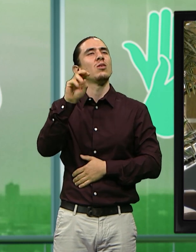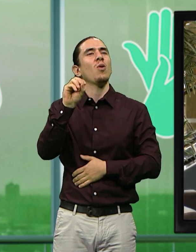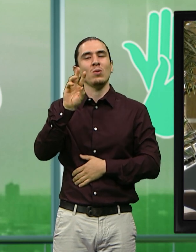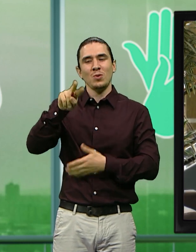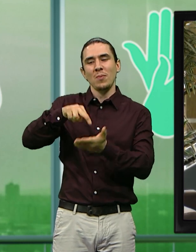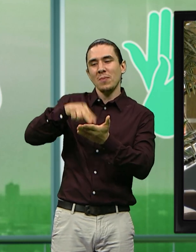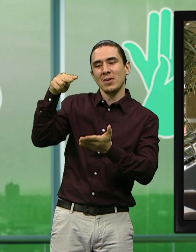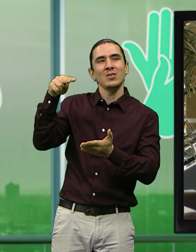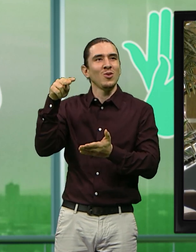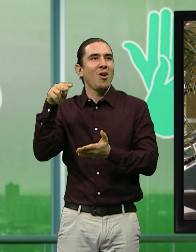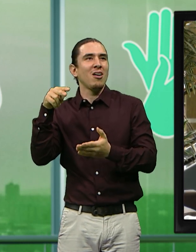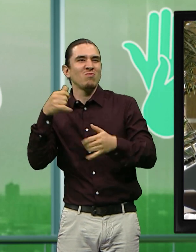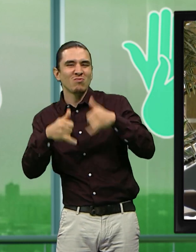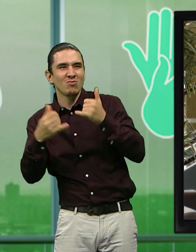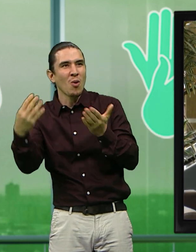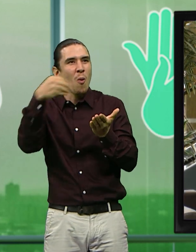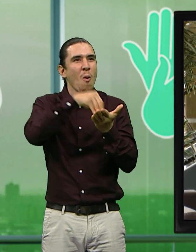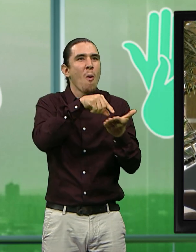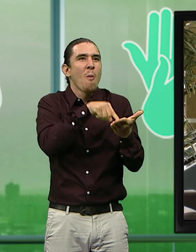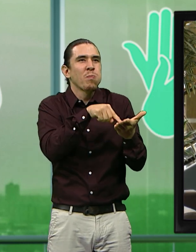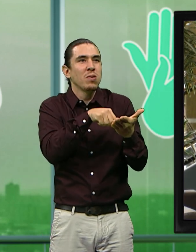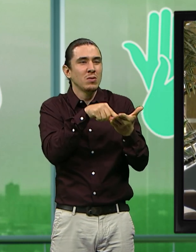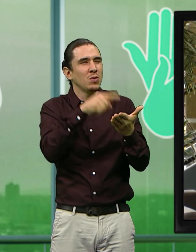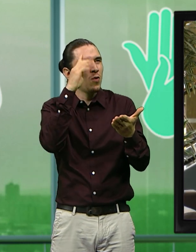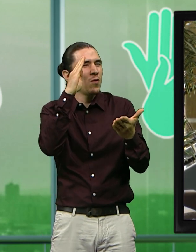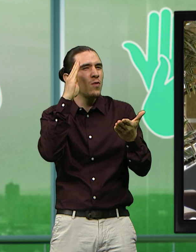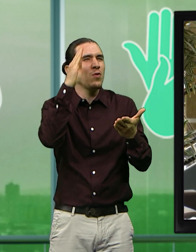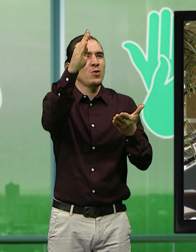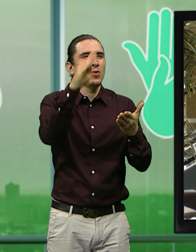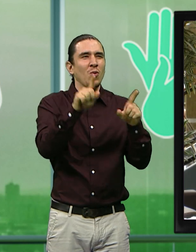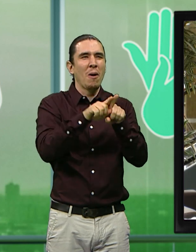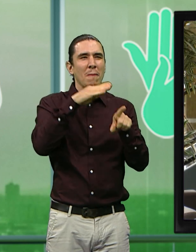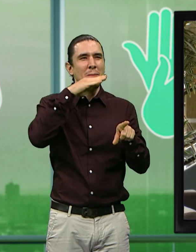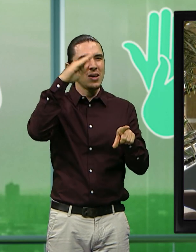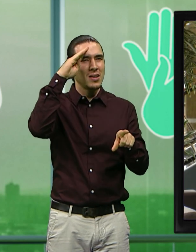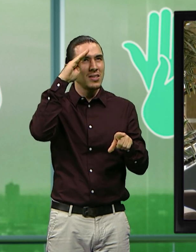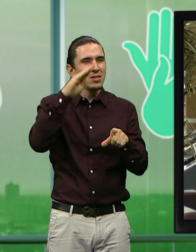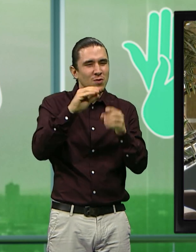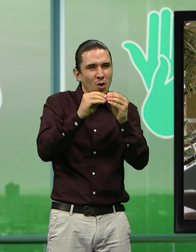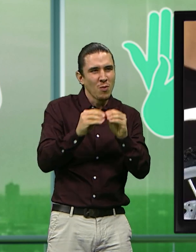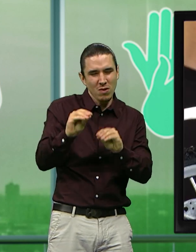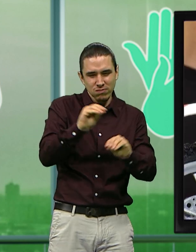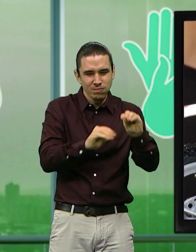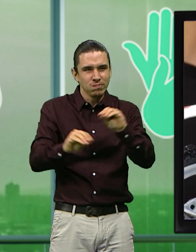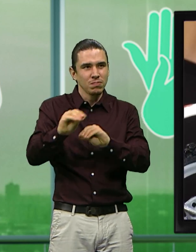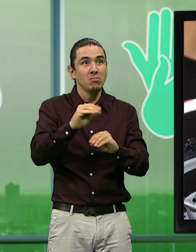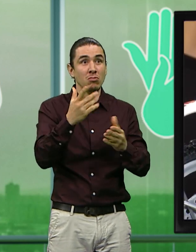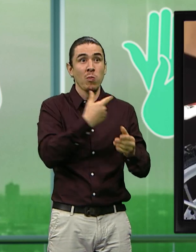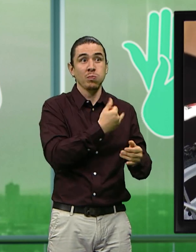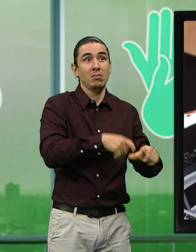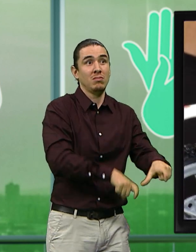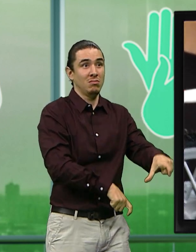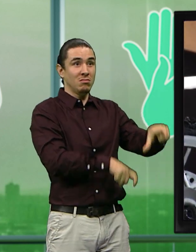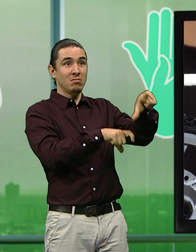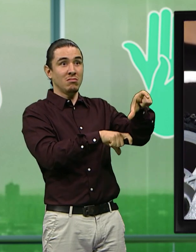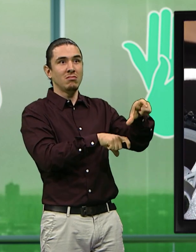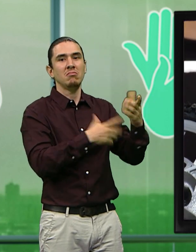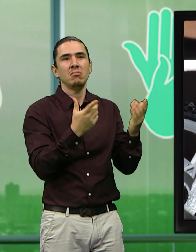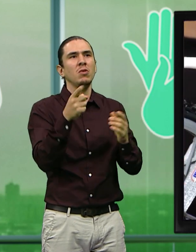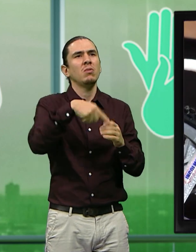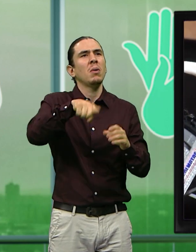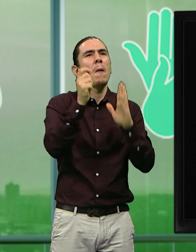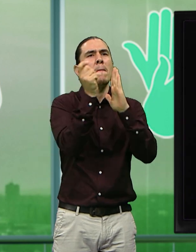Delfino Asprilla, se despierta en Medellín, que es como el futuro distópico de Medellín, tiene una motocicleta en la que tiene que recoger